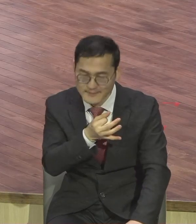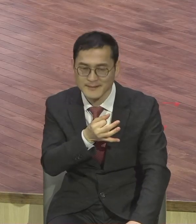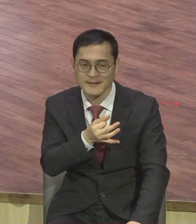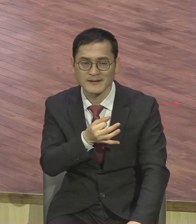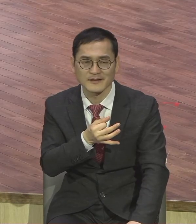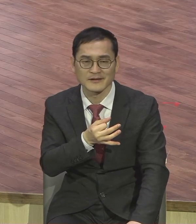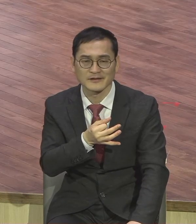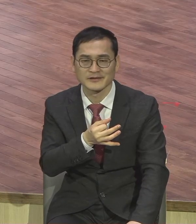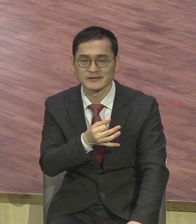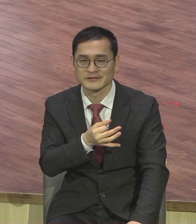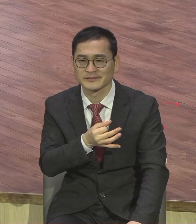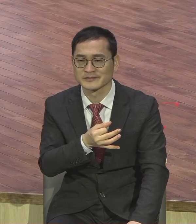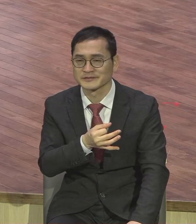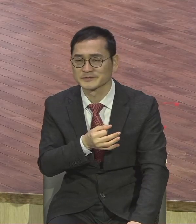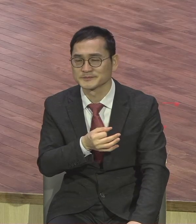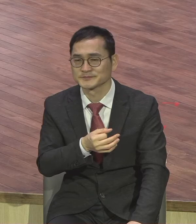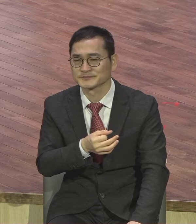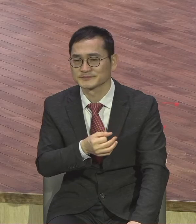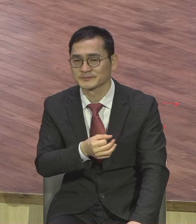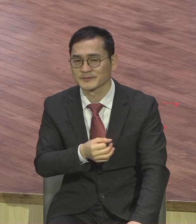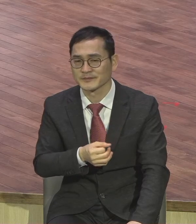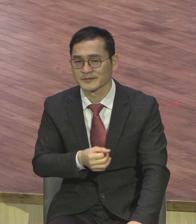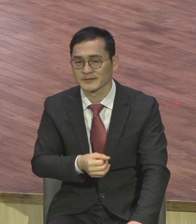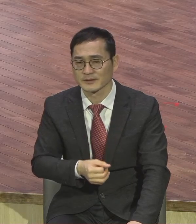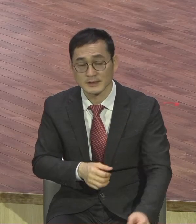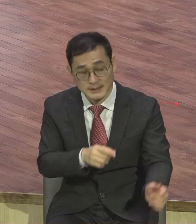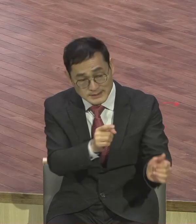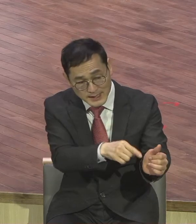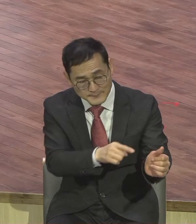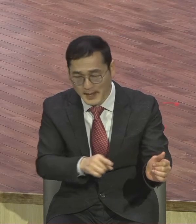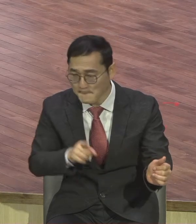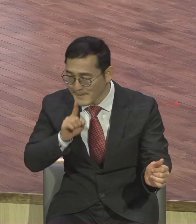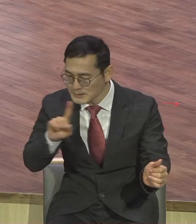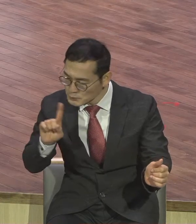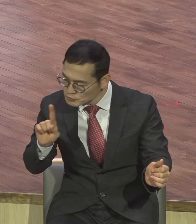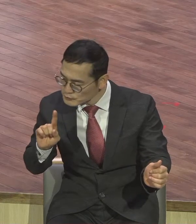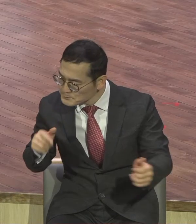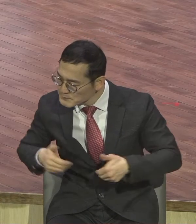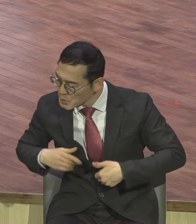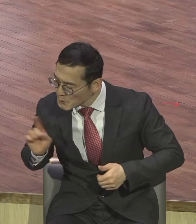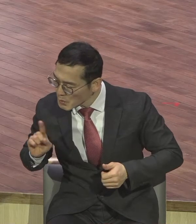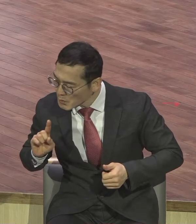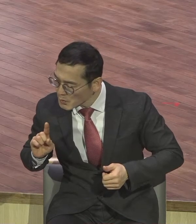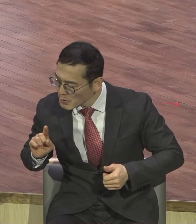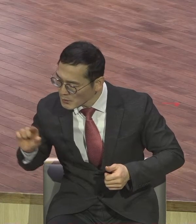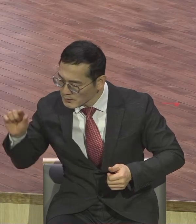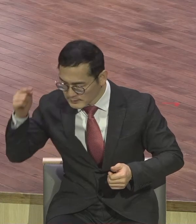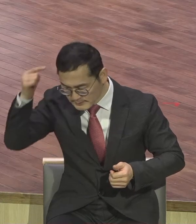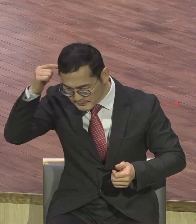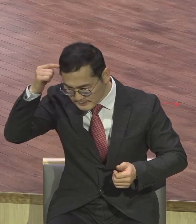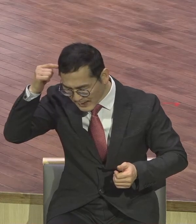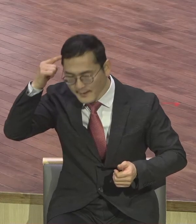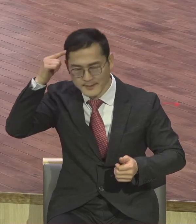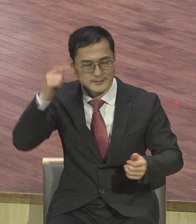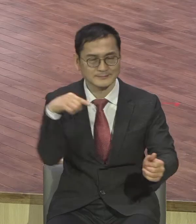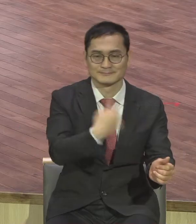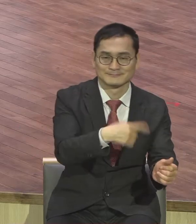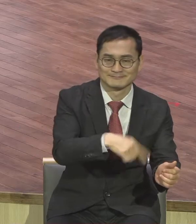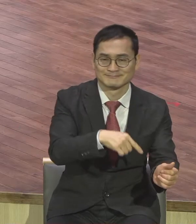자들이 어떤 말씀이 필요한지를 적소 적세에 맞도록 말씀을